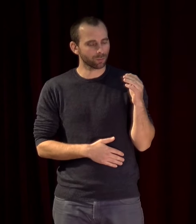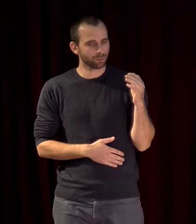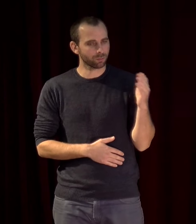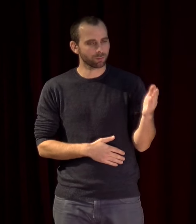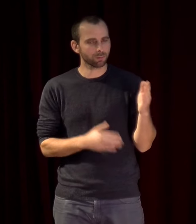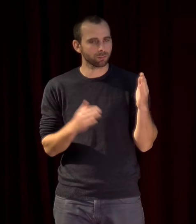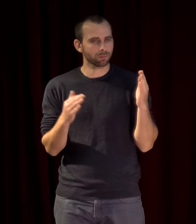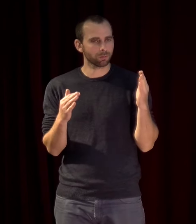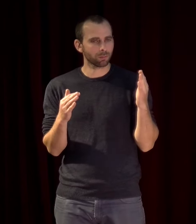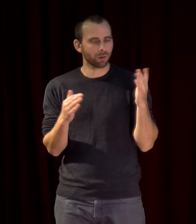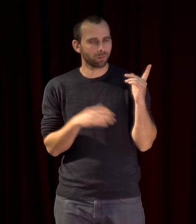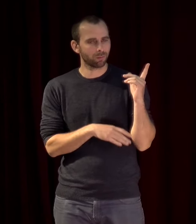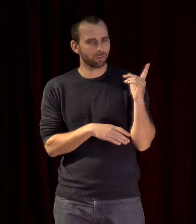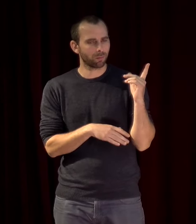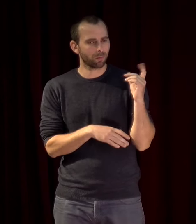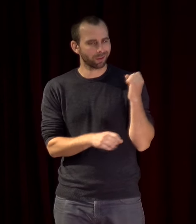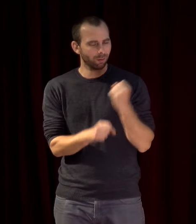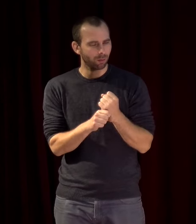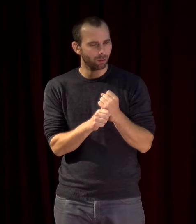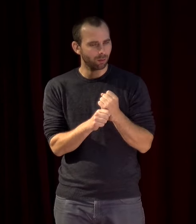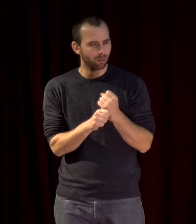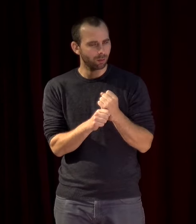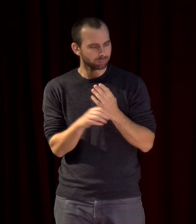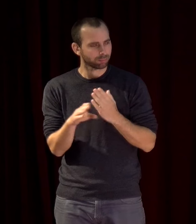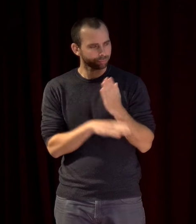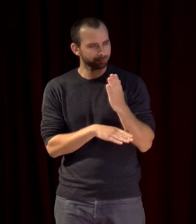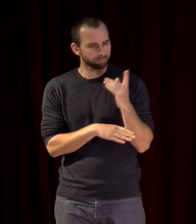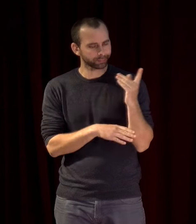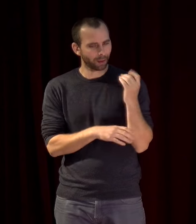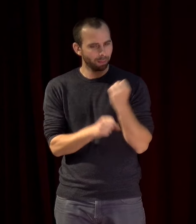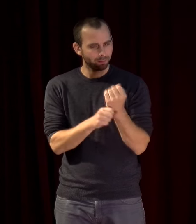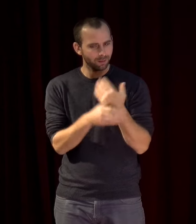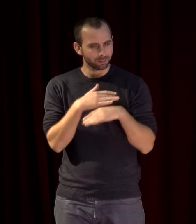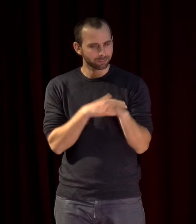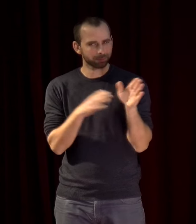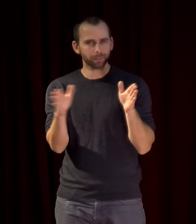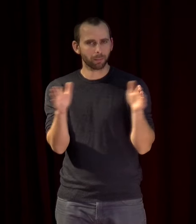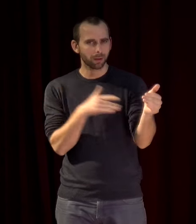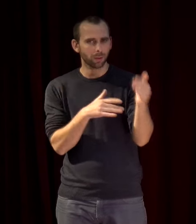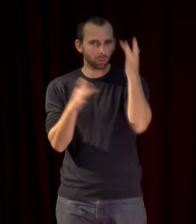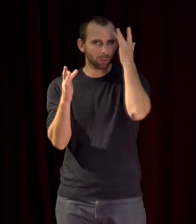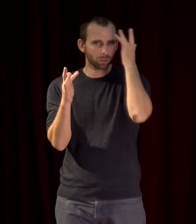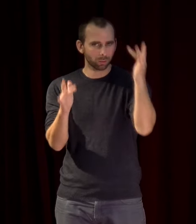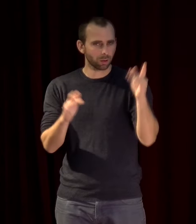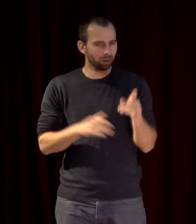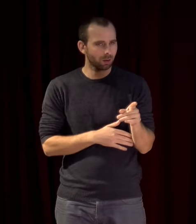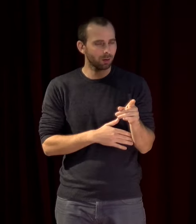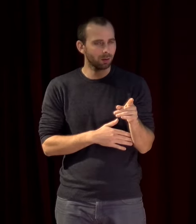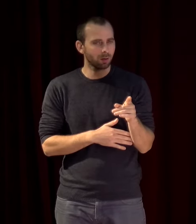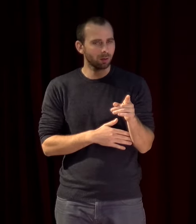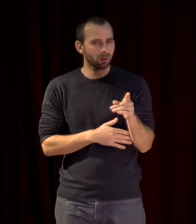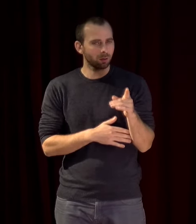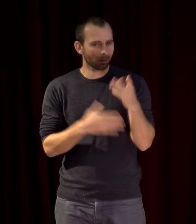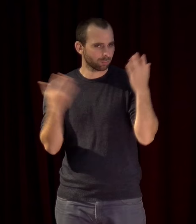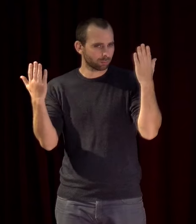ça fait 20 ans plus de 20 ans que tu travailles dans le milieu culturel notamment en tant que que